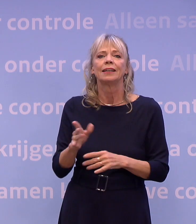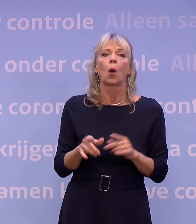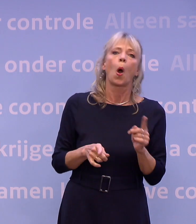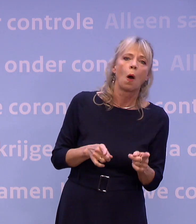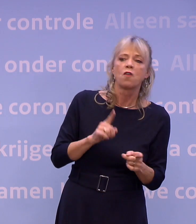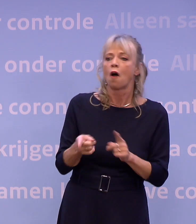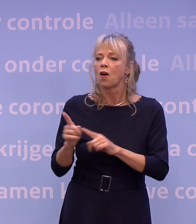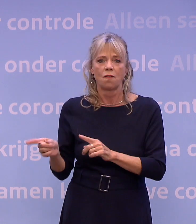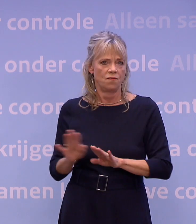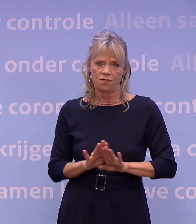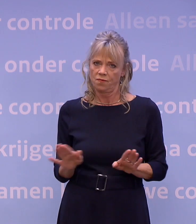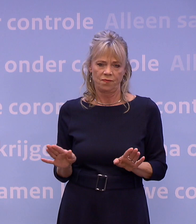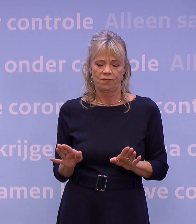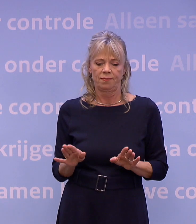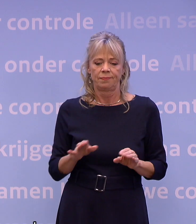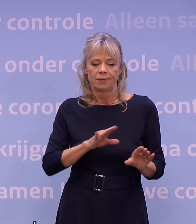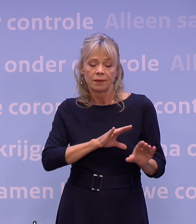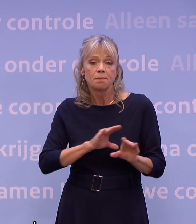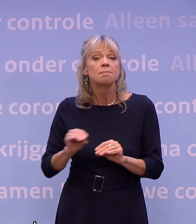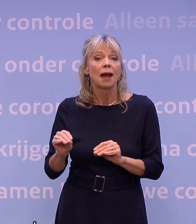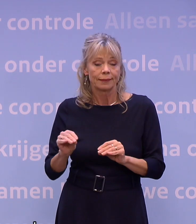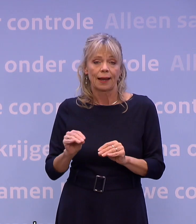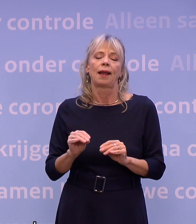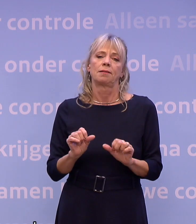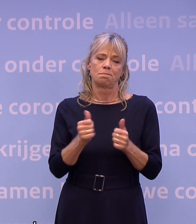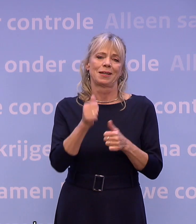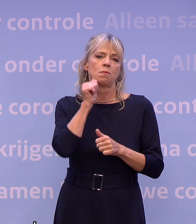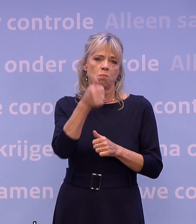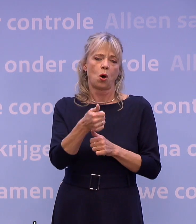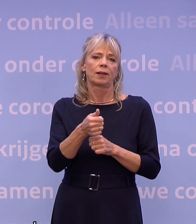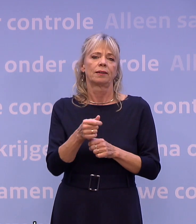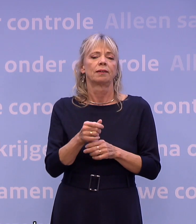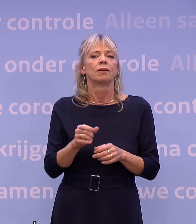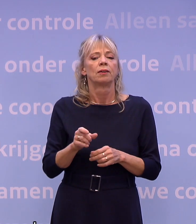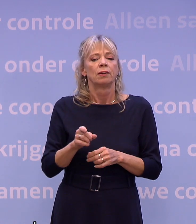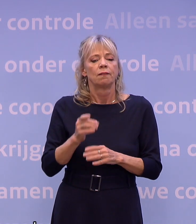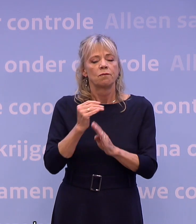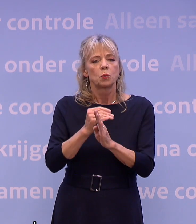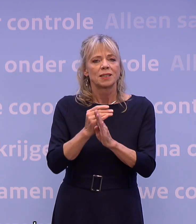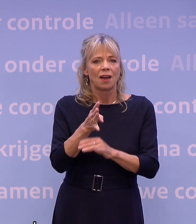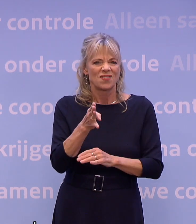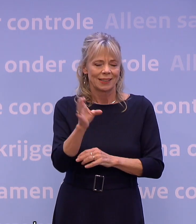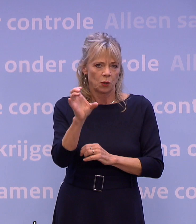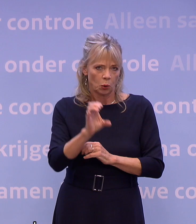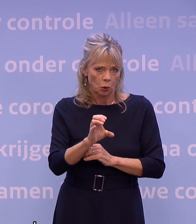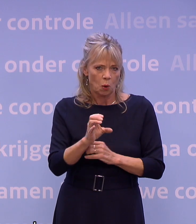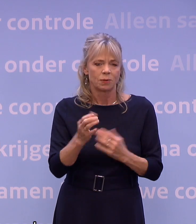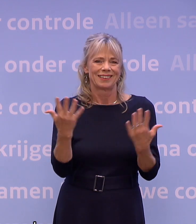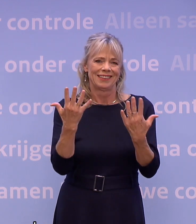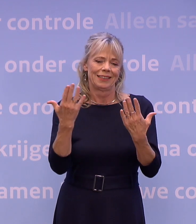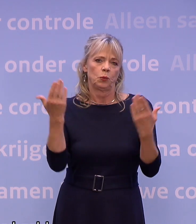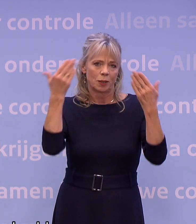De maatregelen die we van vandaag aankondigen gaan in per morgen, woensdag 14 oktober, om tien uur s'avonds.